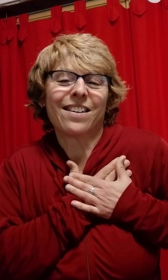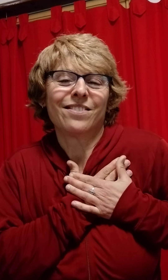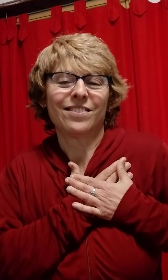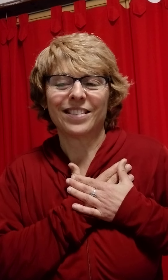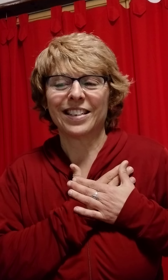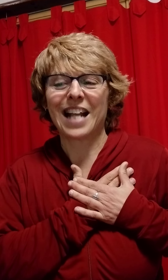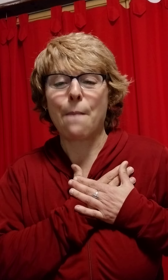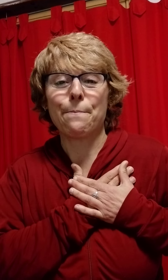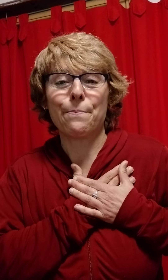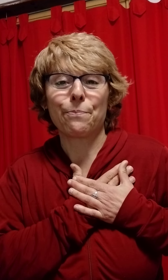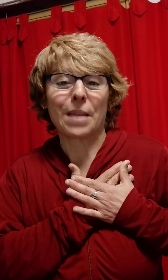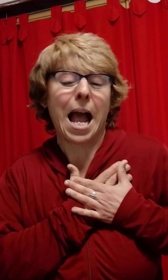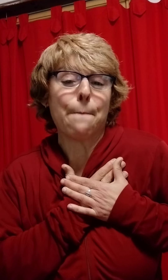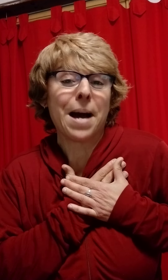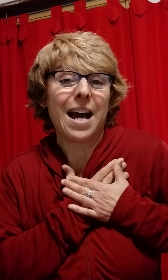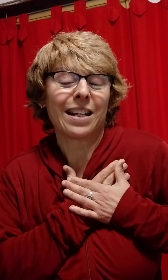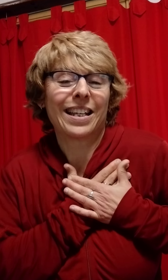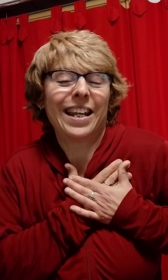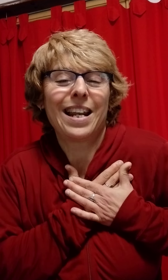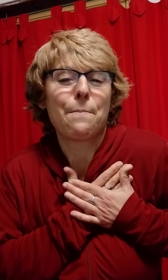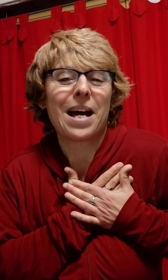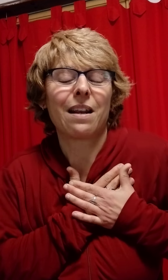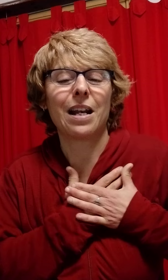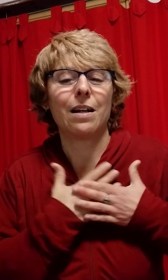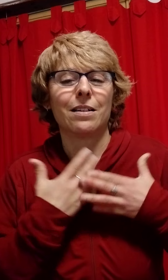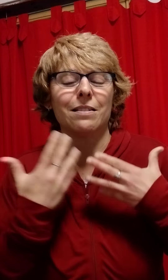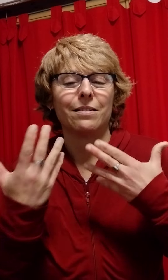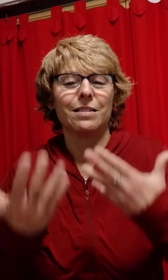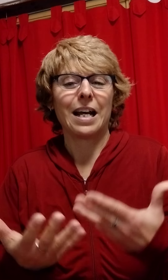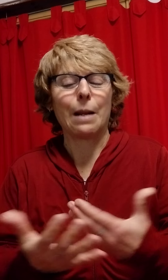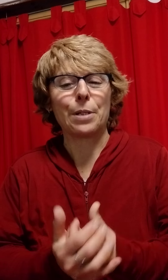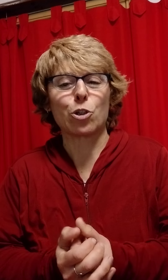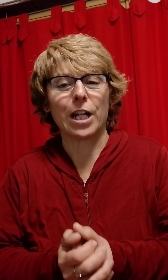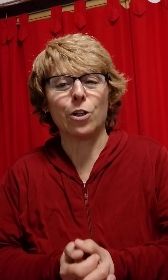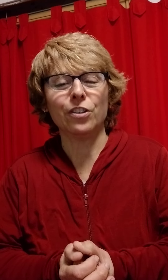amar, querer amar a las personas. ¿No?